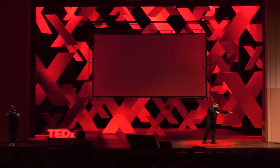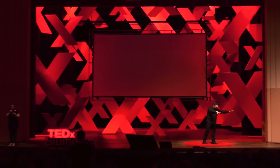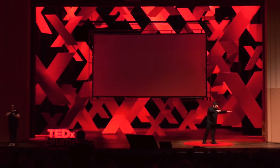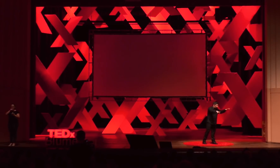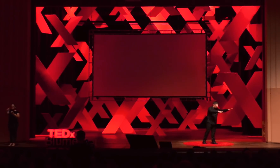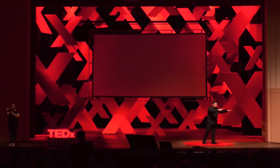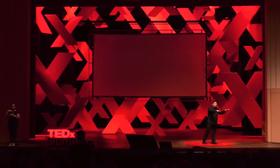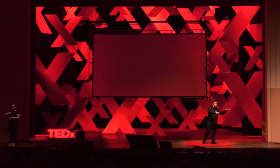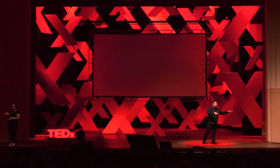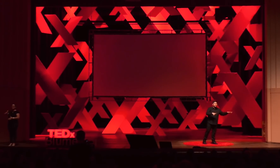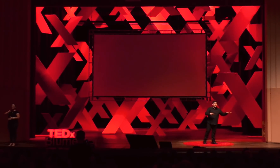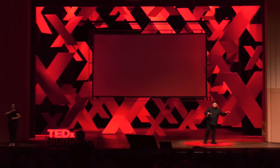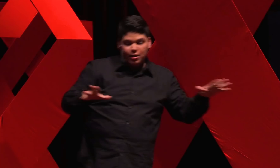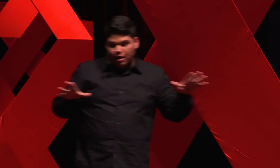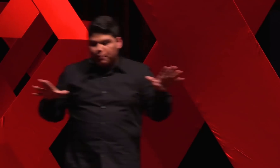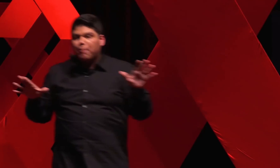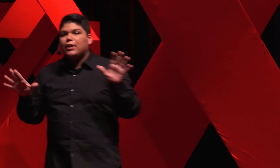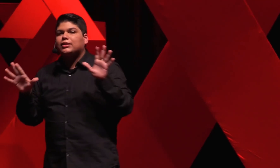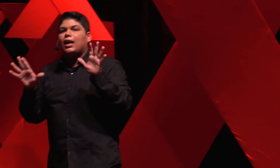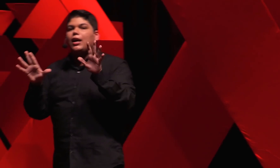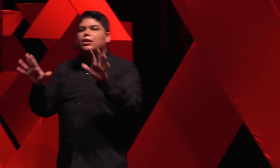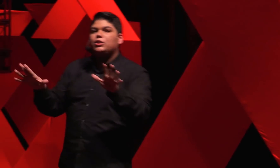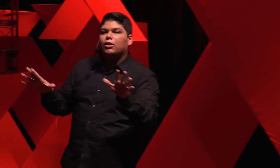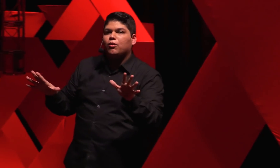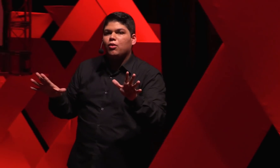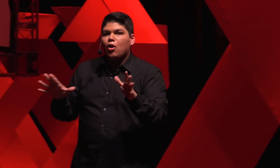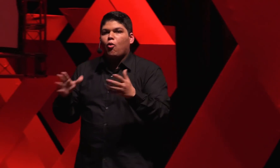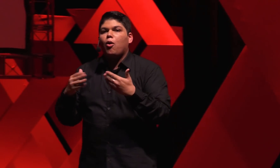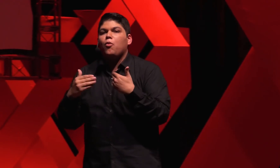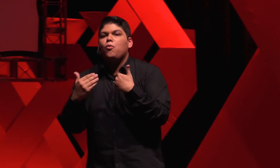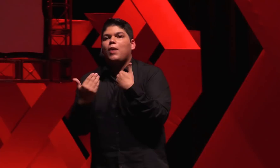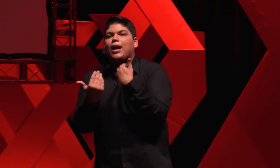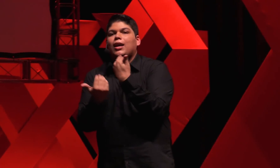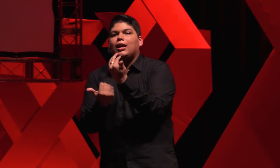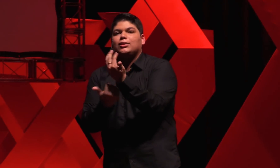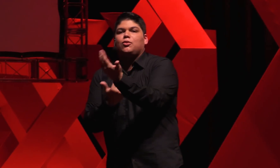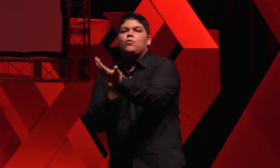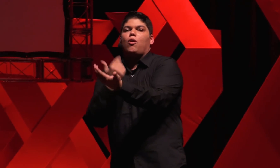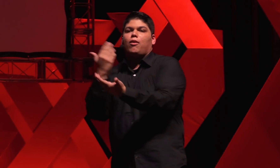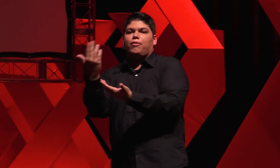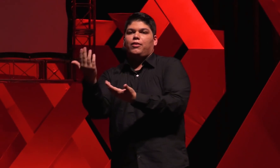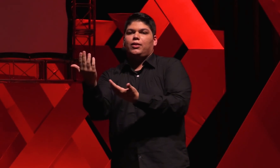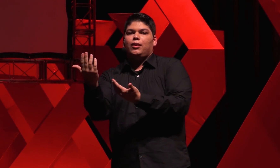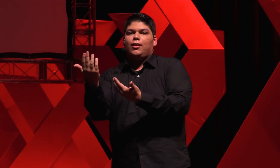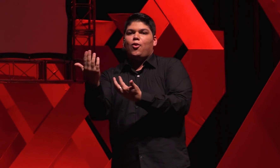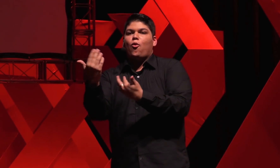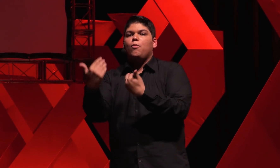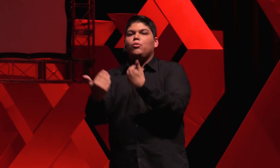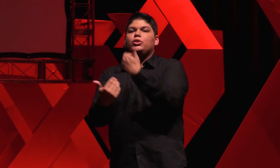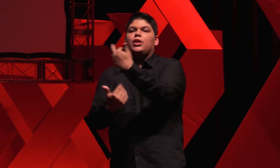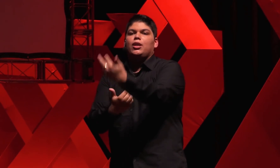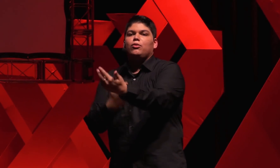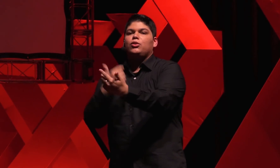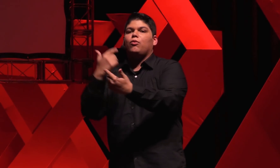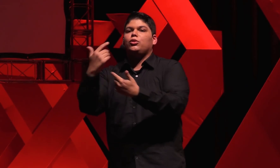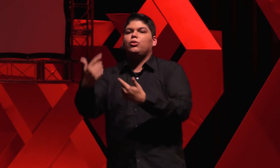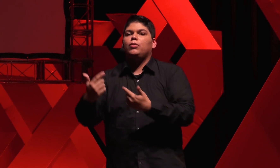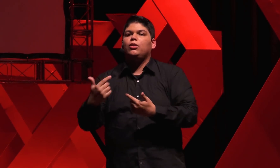religião como dominação para pensar a religião como uma relação nova, como um jeito de construir